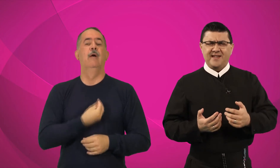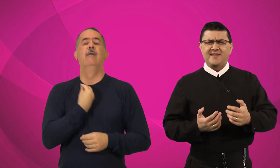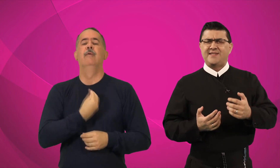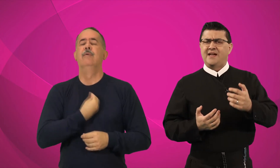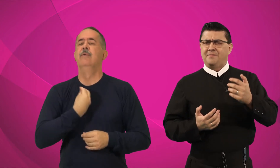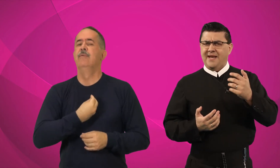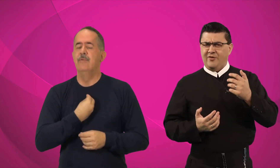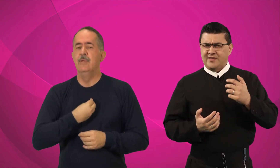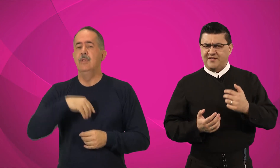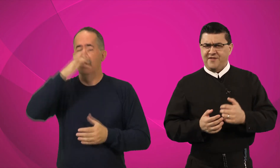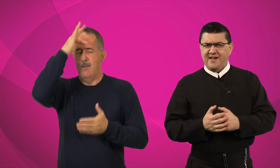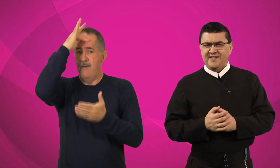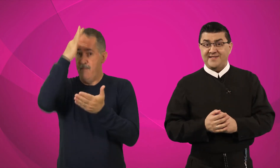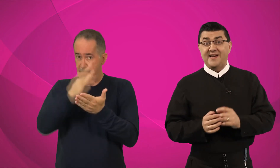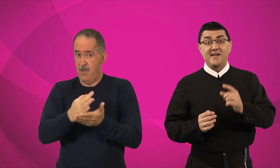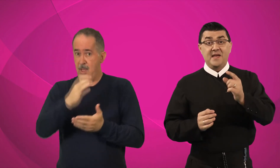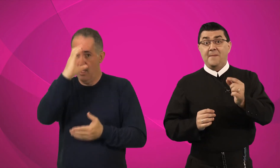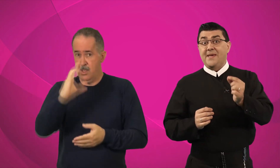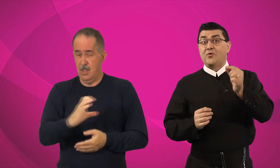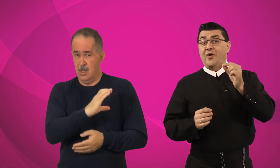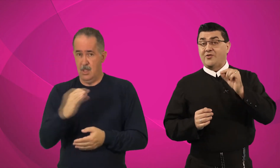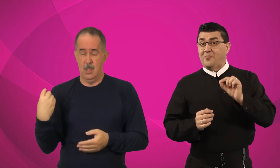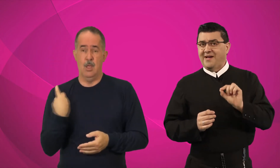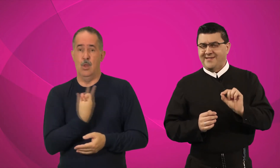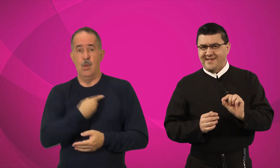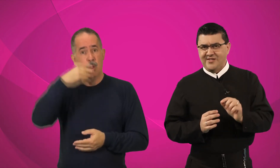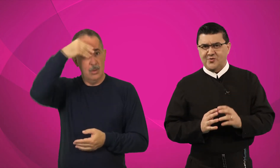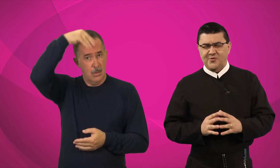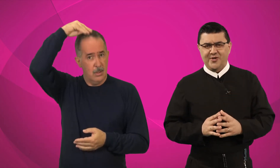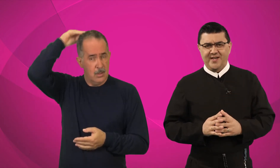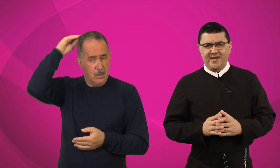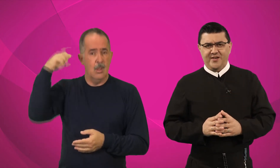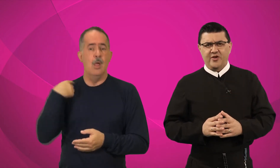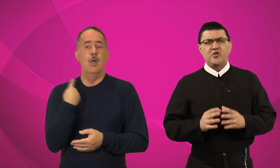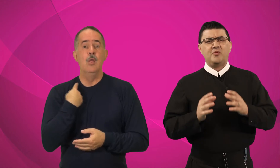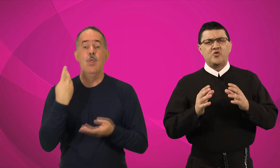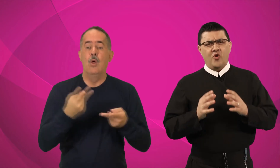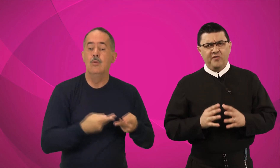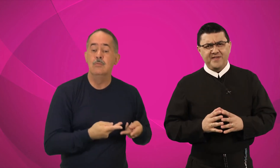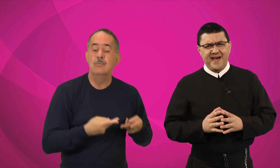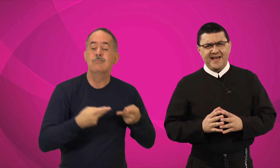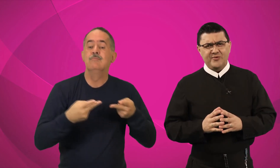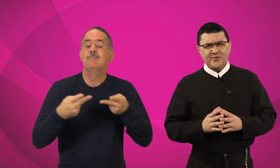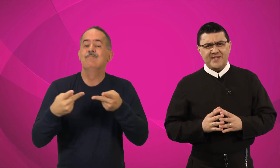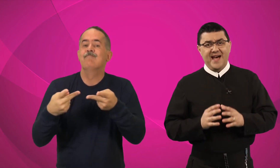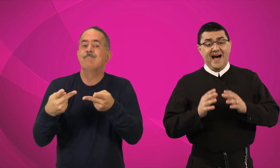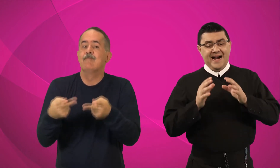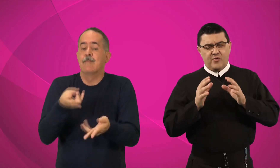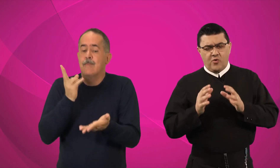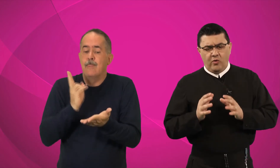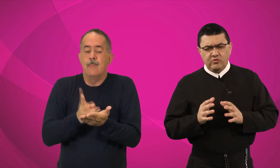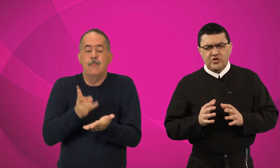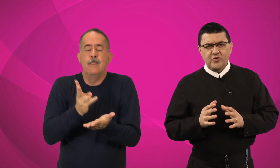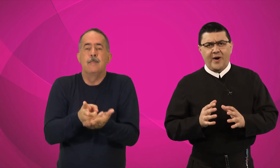cristã, pela nossa fé cristã, pelo nosso batismo, nós somos convidados a continuar.